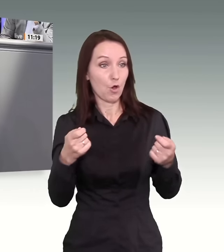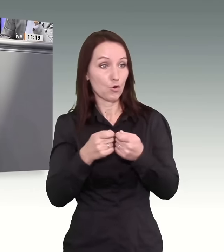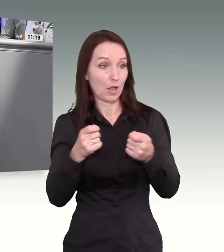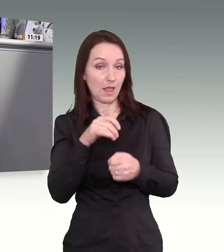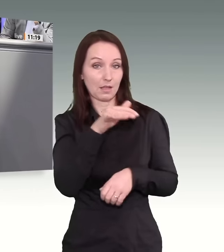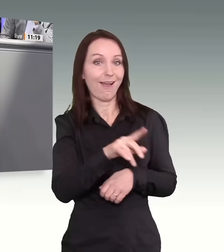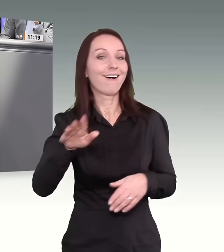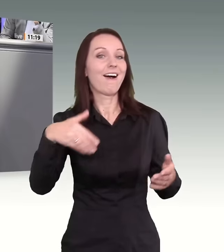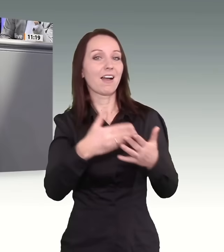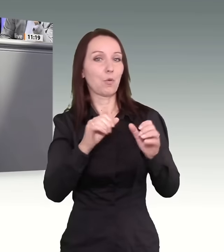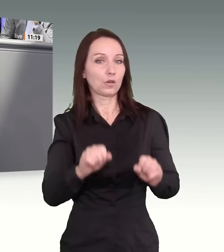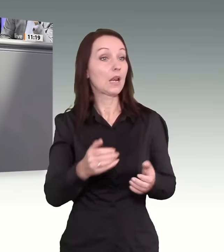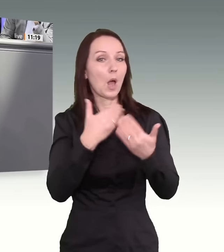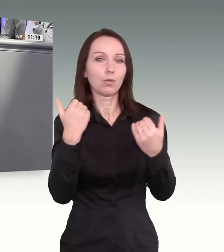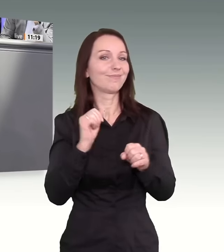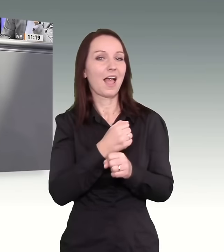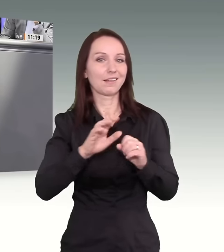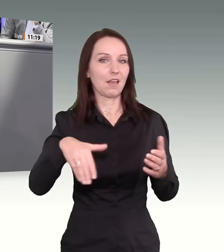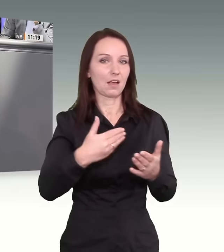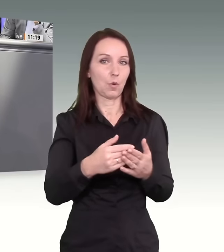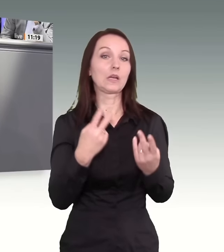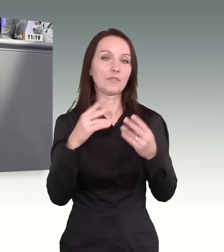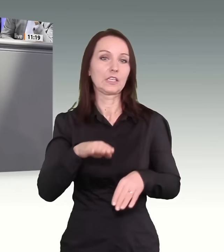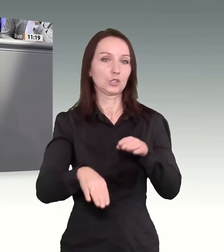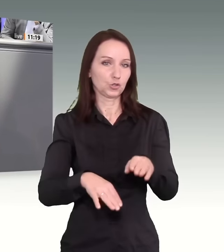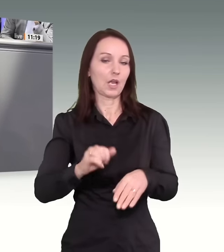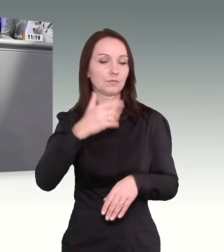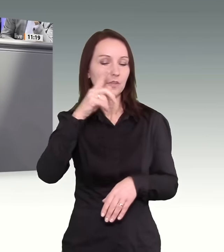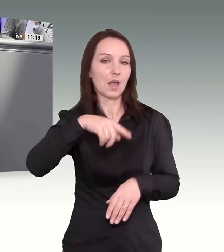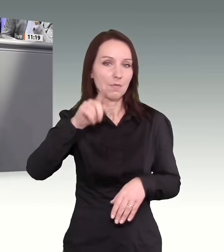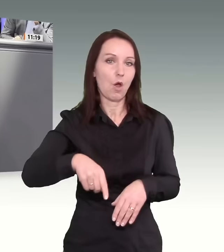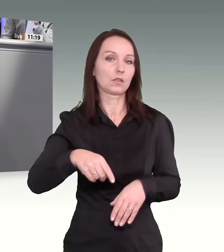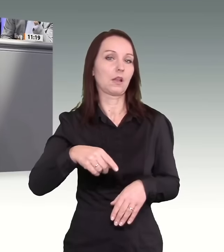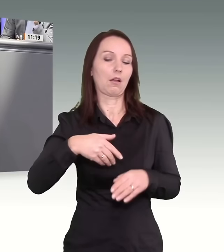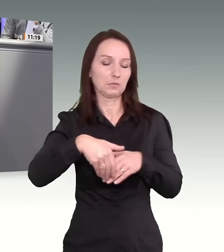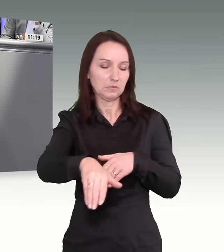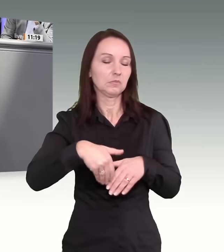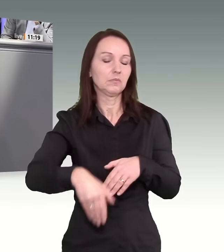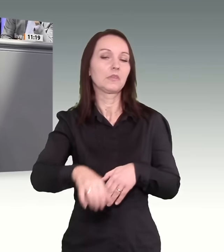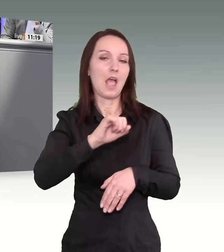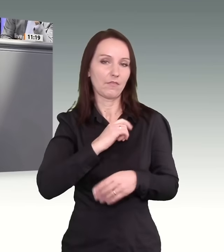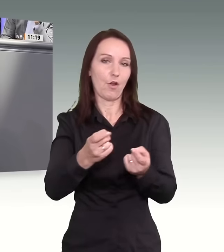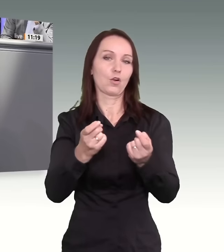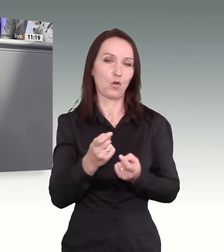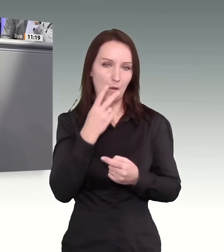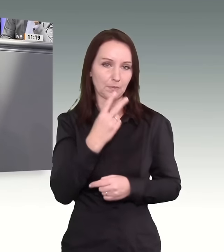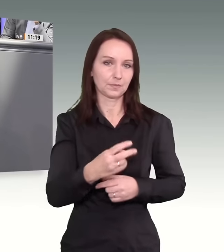ein wesentlicher Schritt, der in den nächsten Wochen und Monaten auch dann Erfolg zeitigen wird. Wir haben die